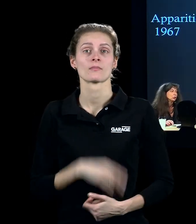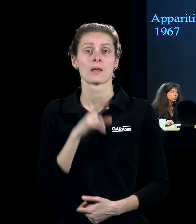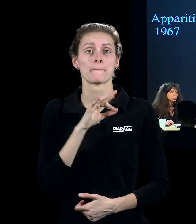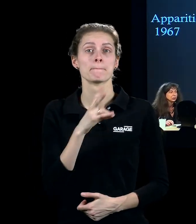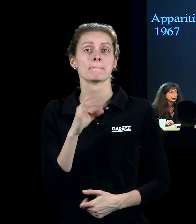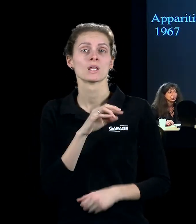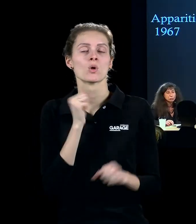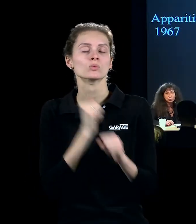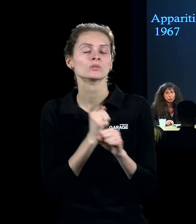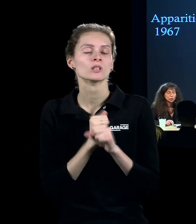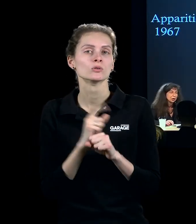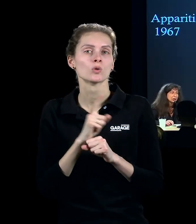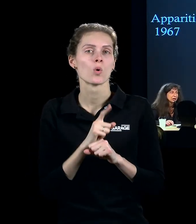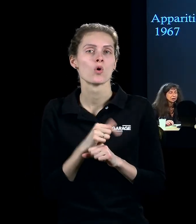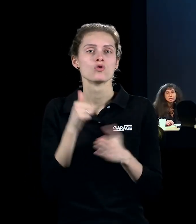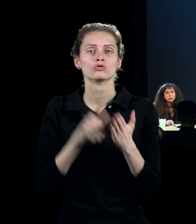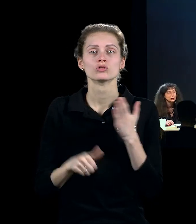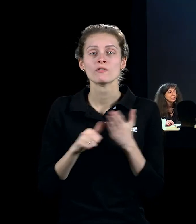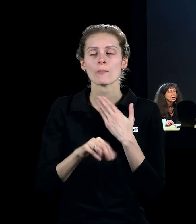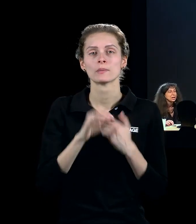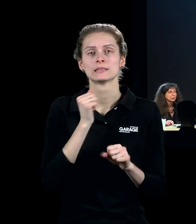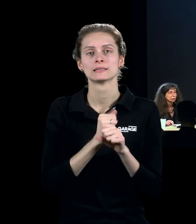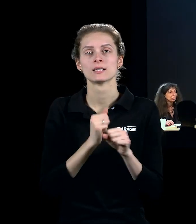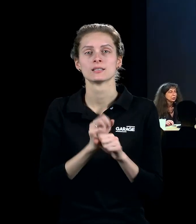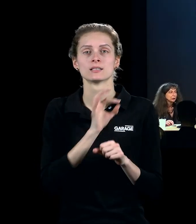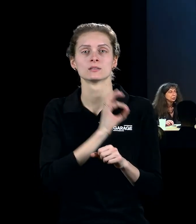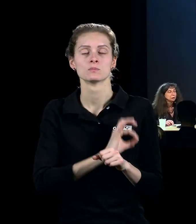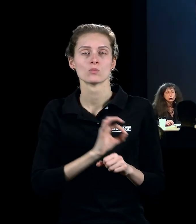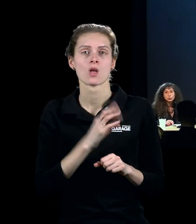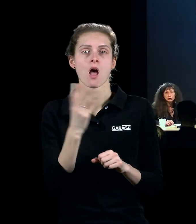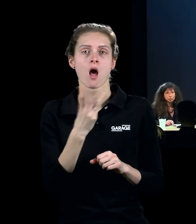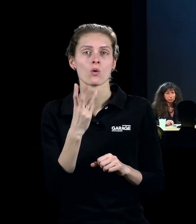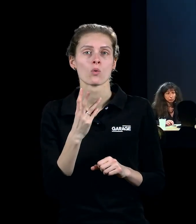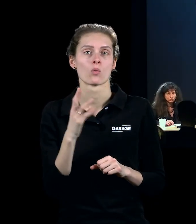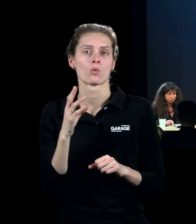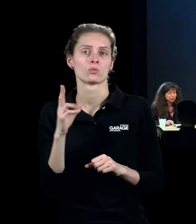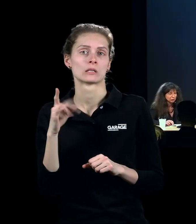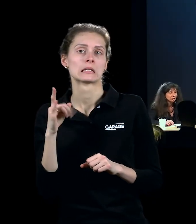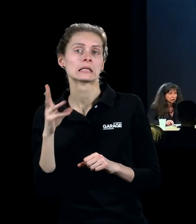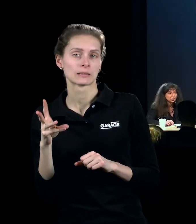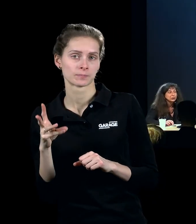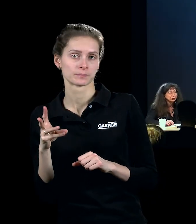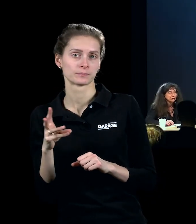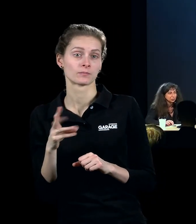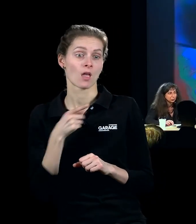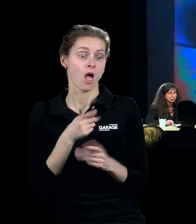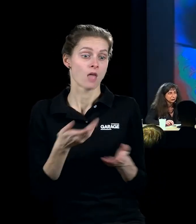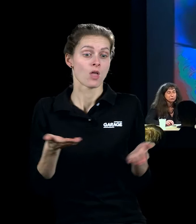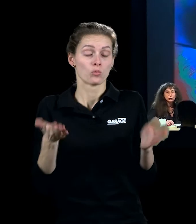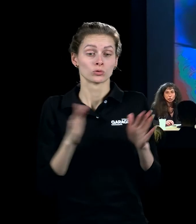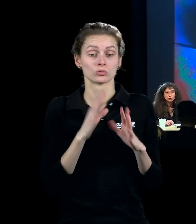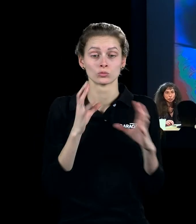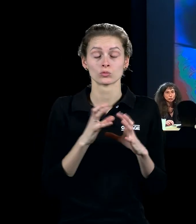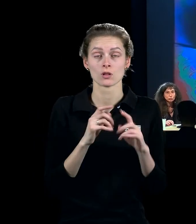Пина, вот эта живопись, сделанная при помощи огня и дыма, да, это всё равно остаётся очень, ну, остаётся картинами, это остаётся